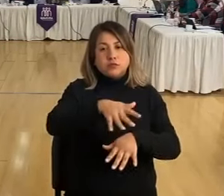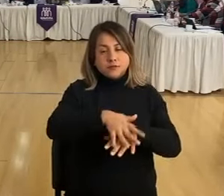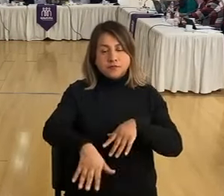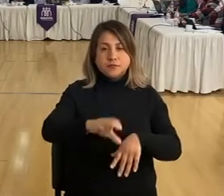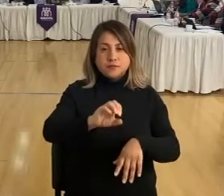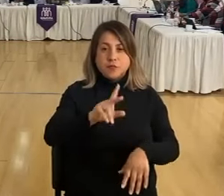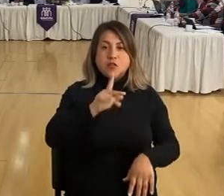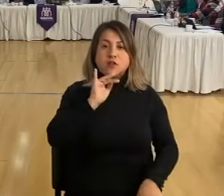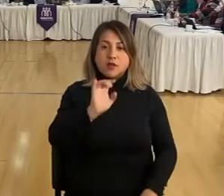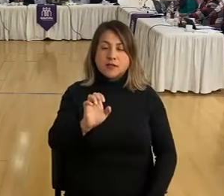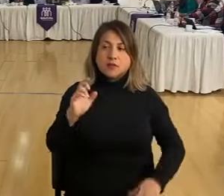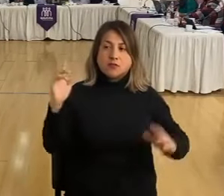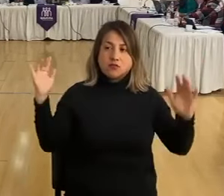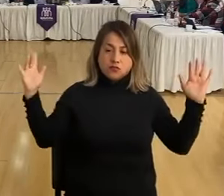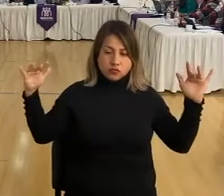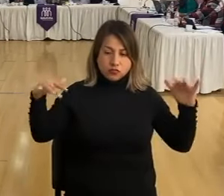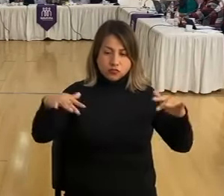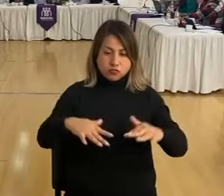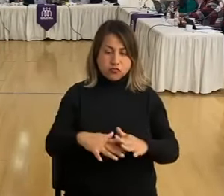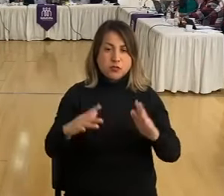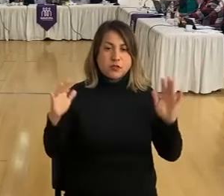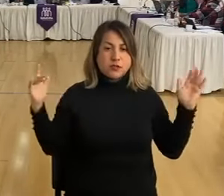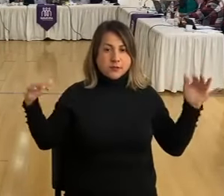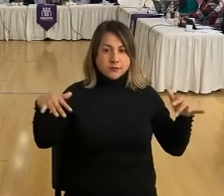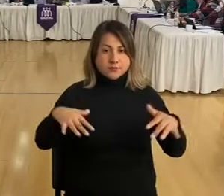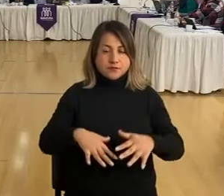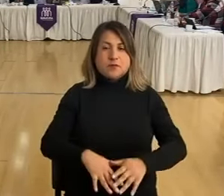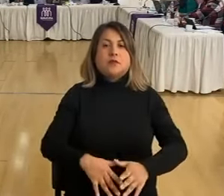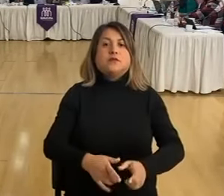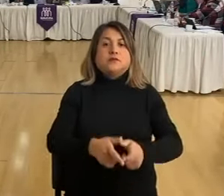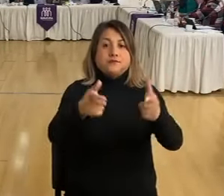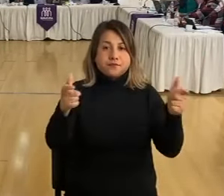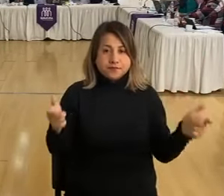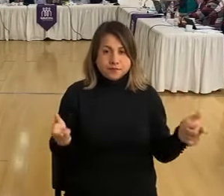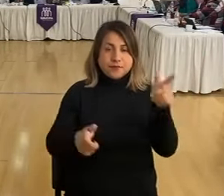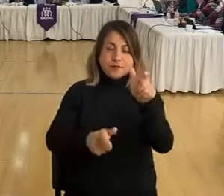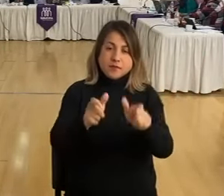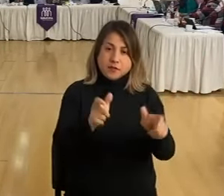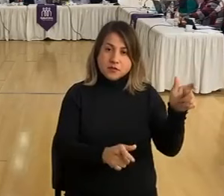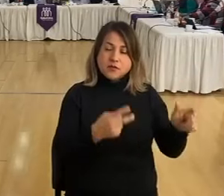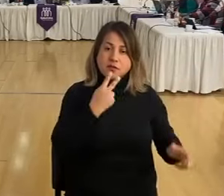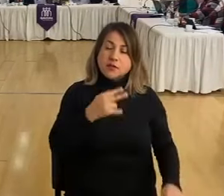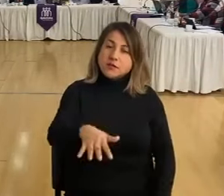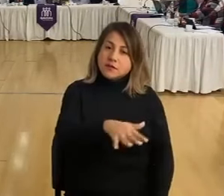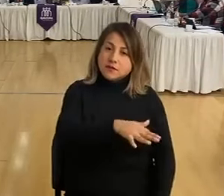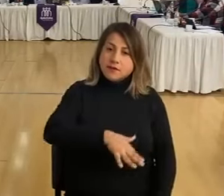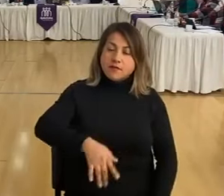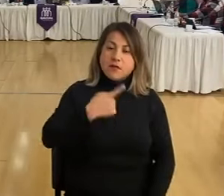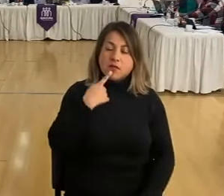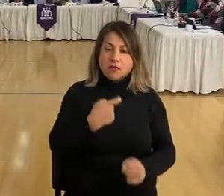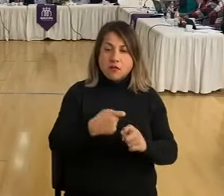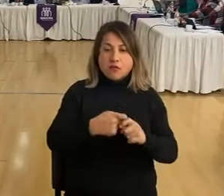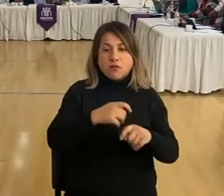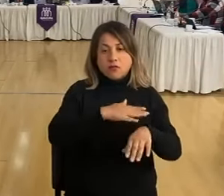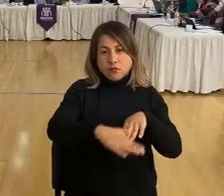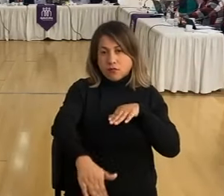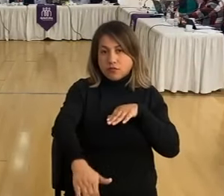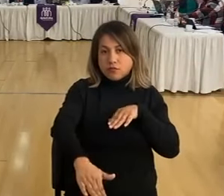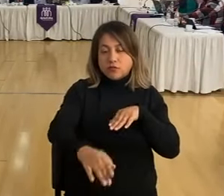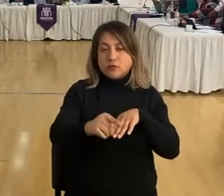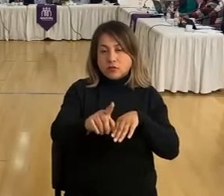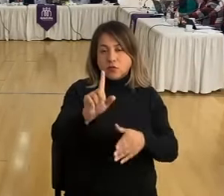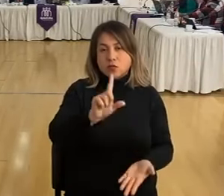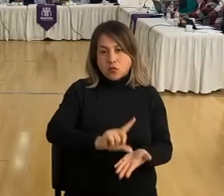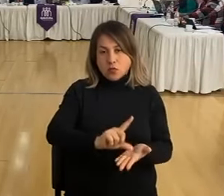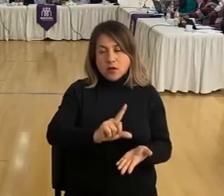oriente, y hoy día, con todo el crecimiento habitacional que ha habido, y el pavimento, ya no tenemos esa